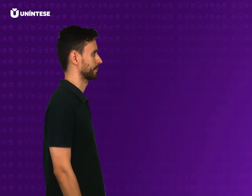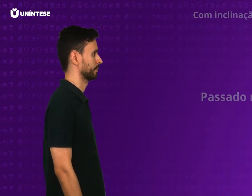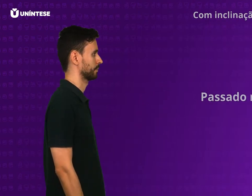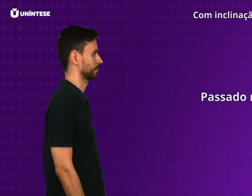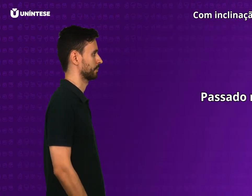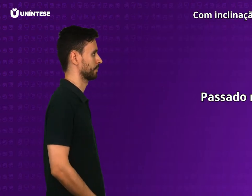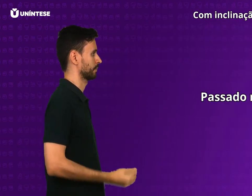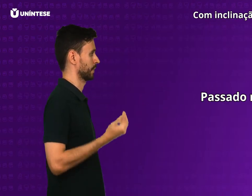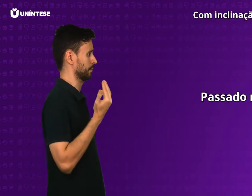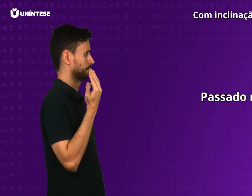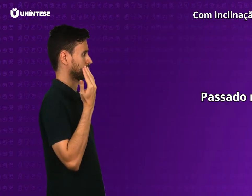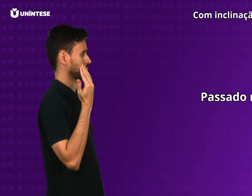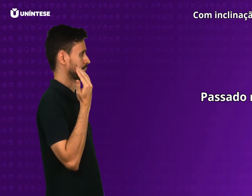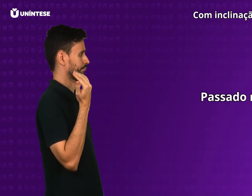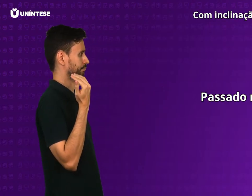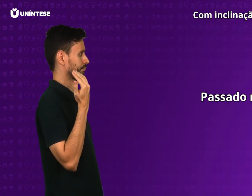Passado recente.